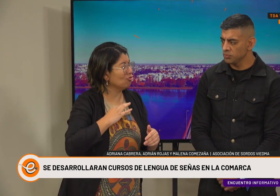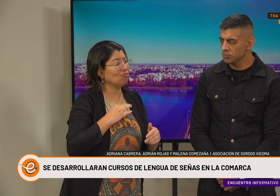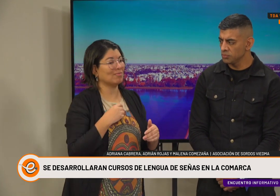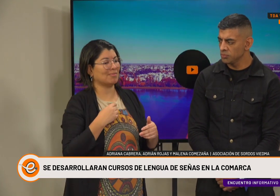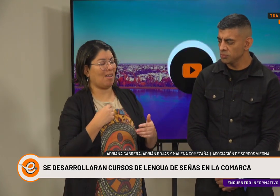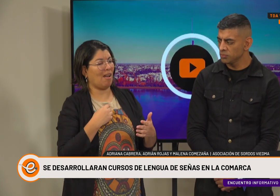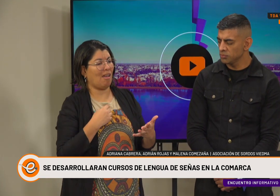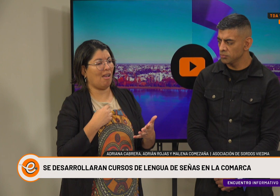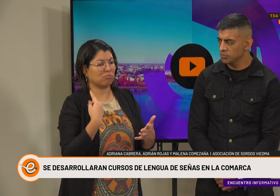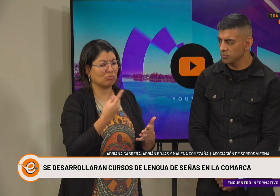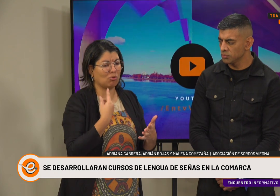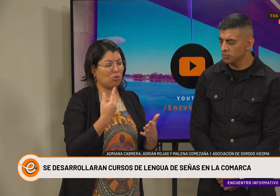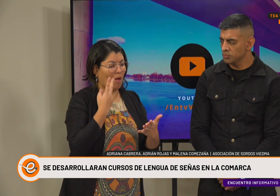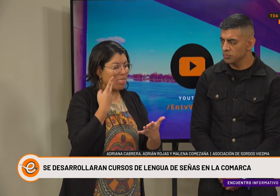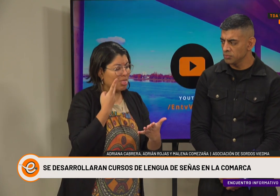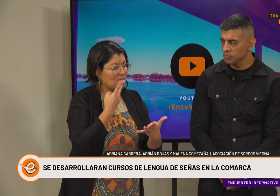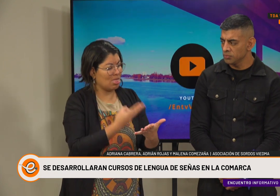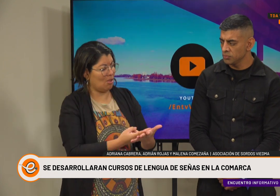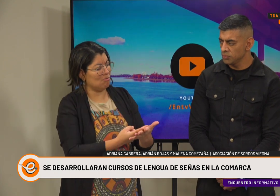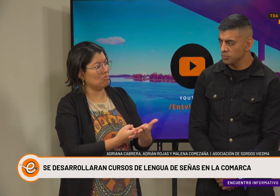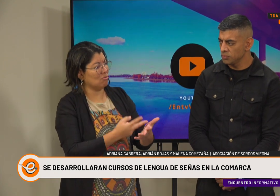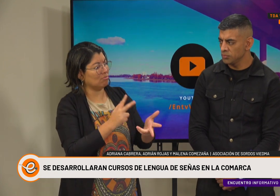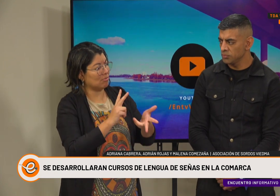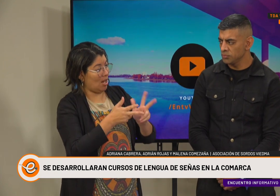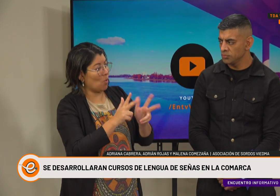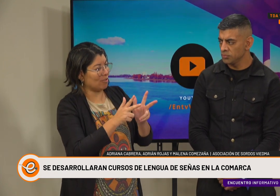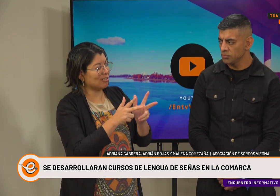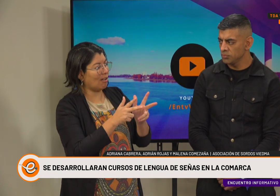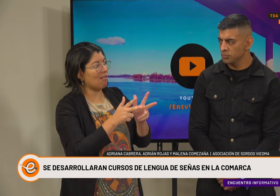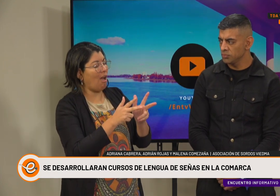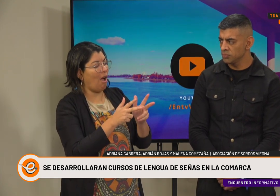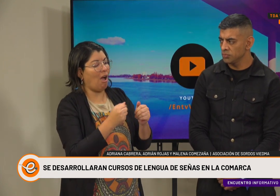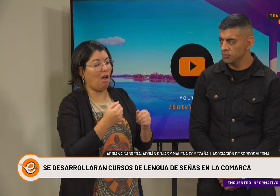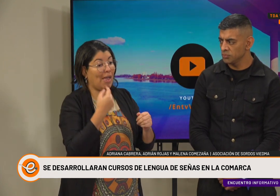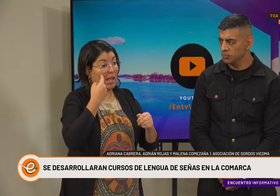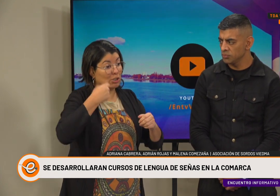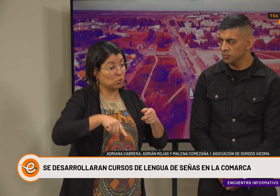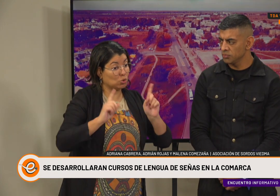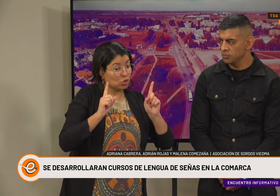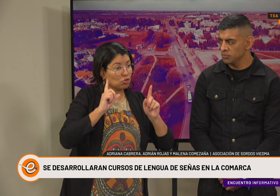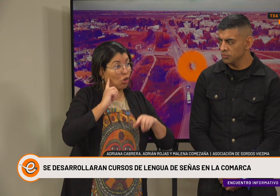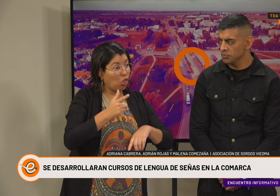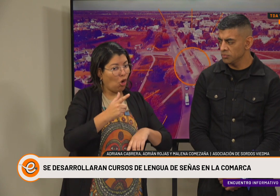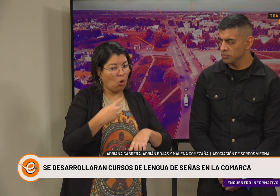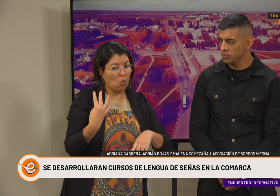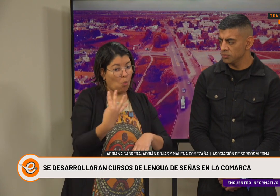12 años que vienen fomentando esto del reconocimiento de la lengua de señas.